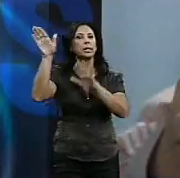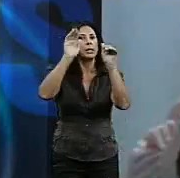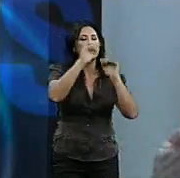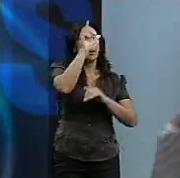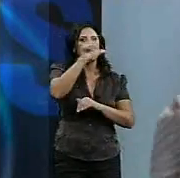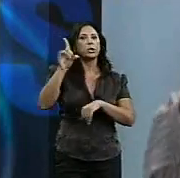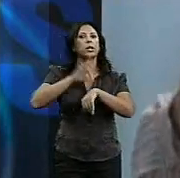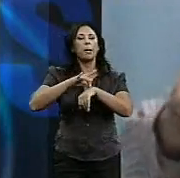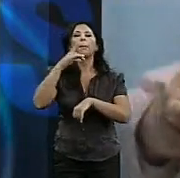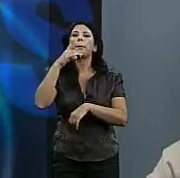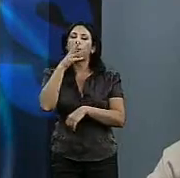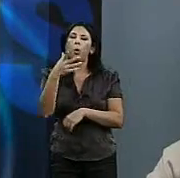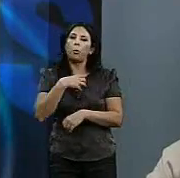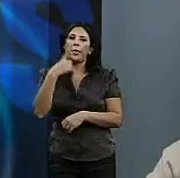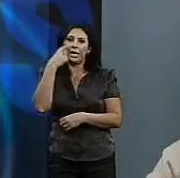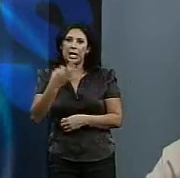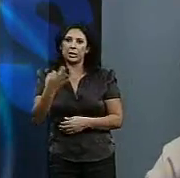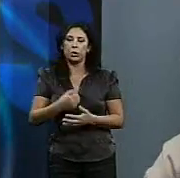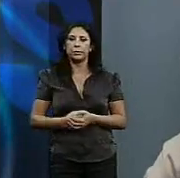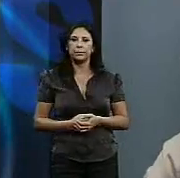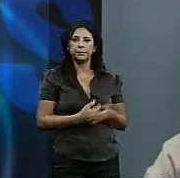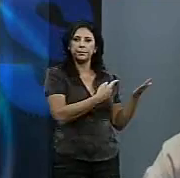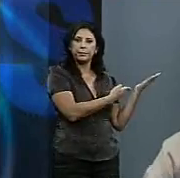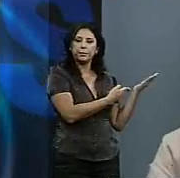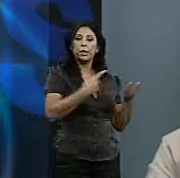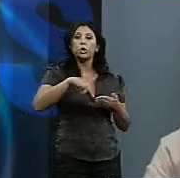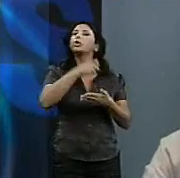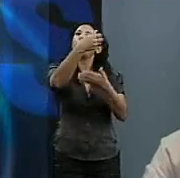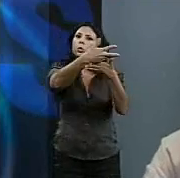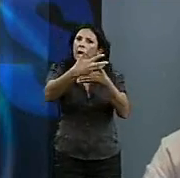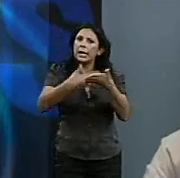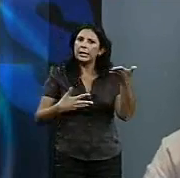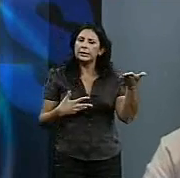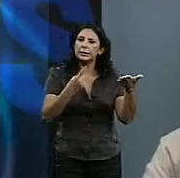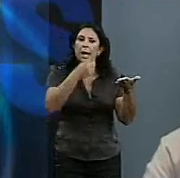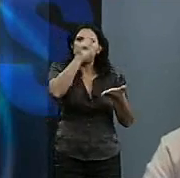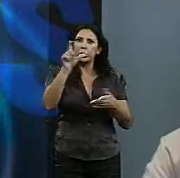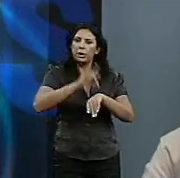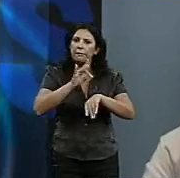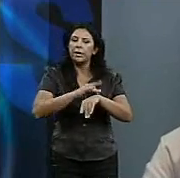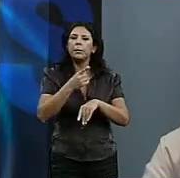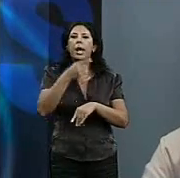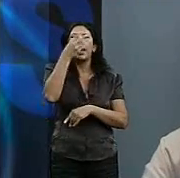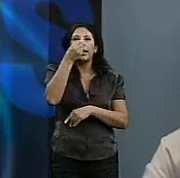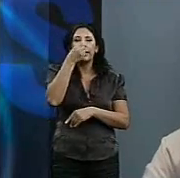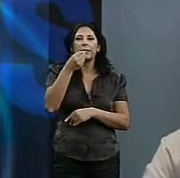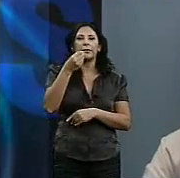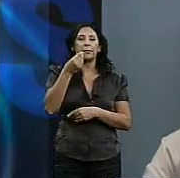grupos de riesgo. Tenemos unos listados de pacientes que se han vacunado de la gripe estacional y del neumococo, que era otra de las vacunas que hemos estado